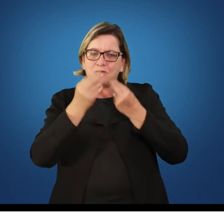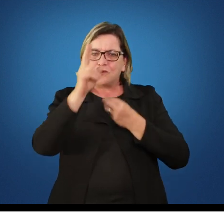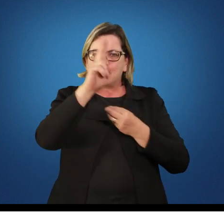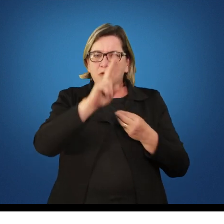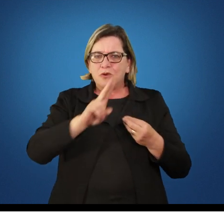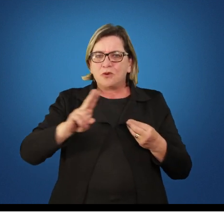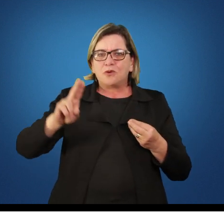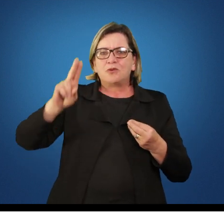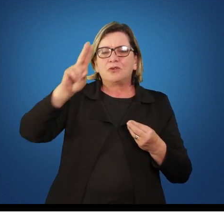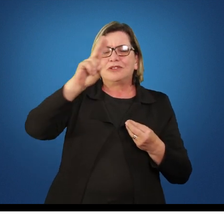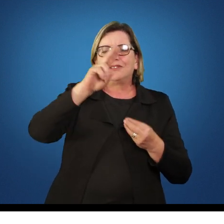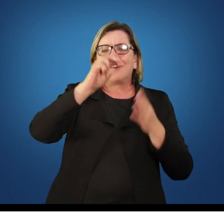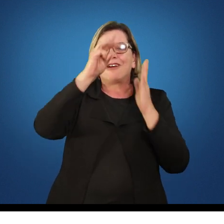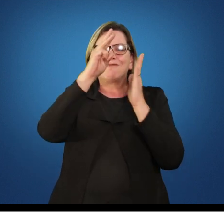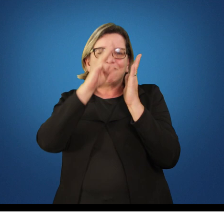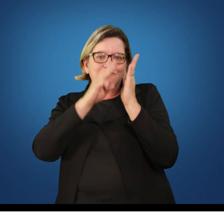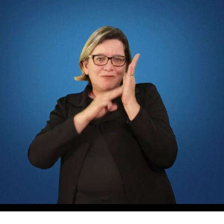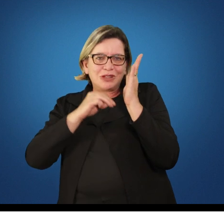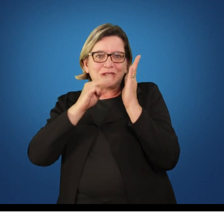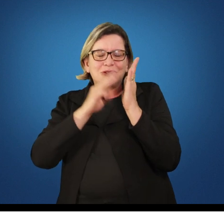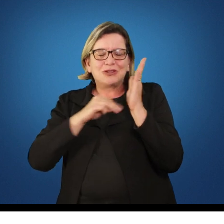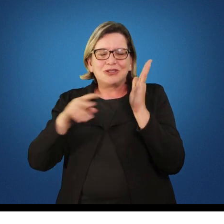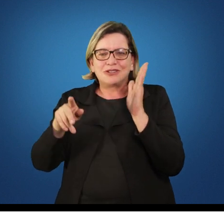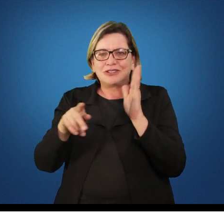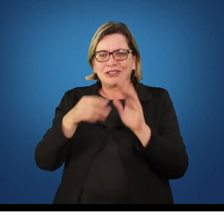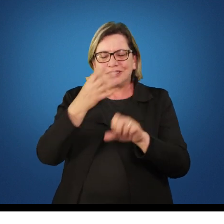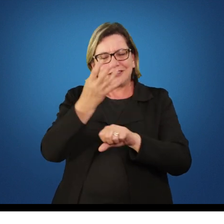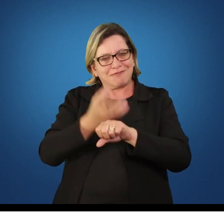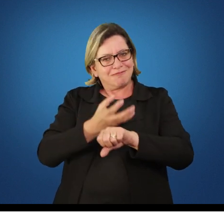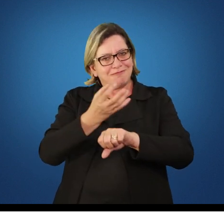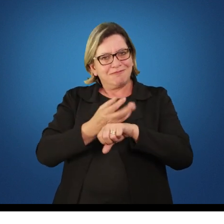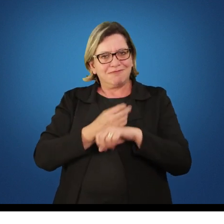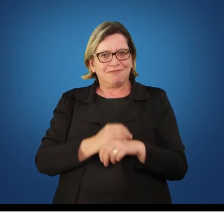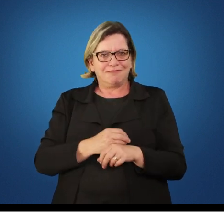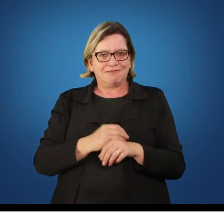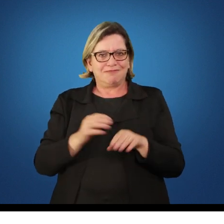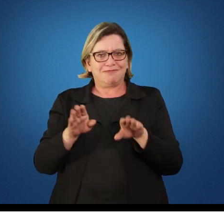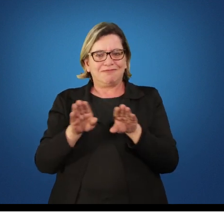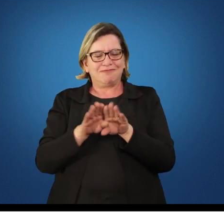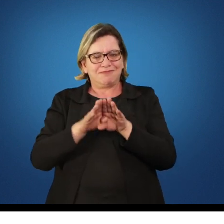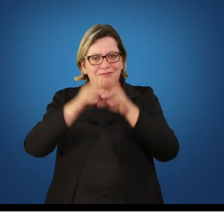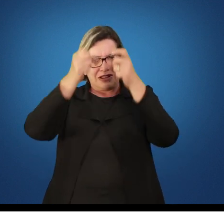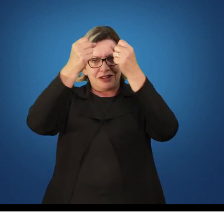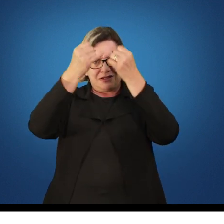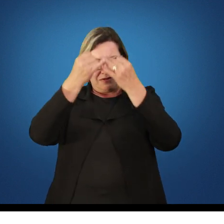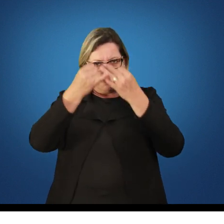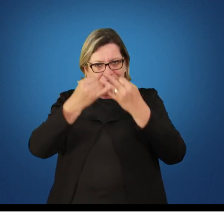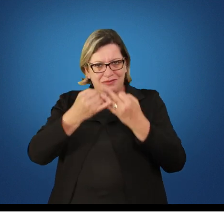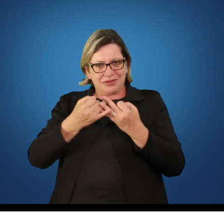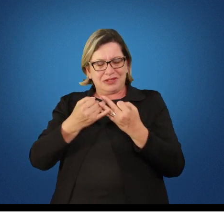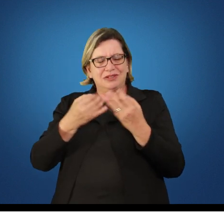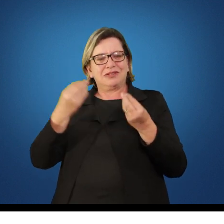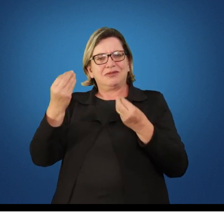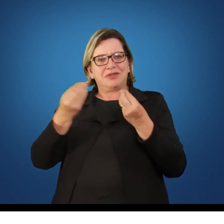metodologias dessas disciplinas. Ou melhor dizendo, dessas agora, então, modalidades